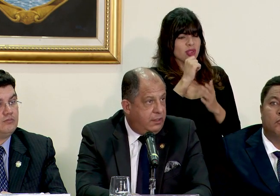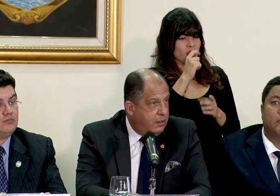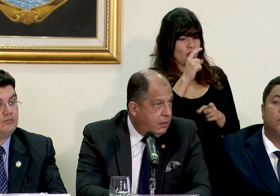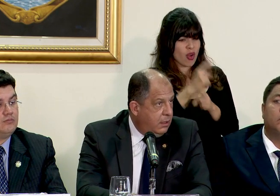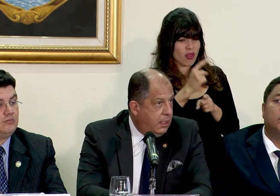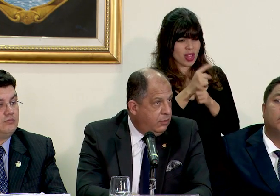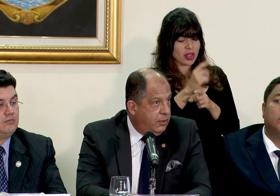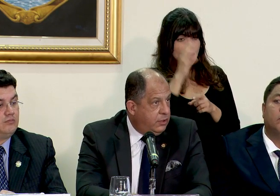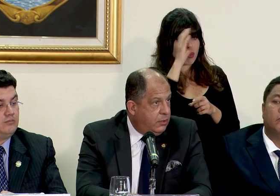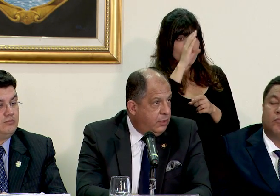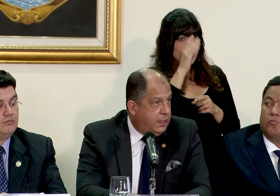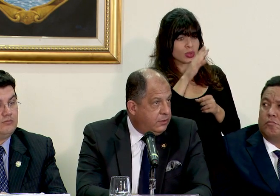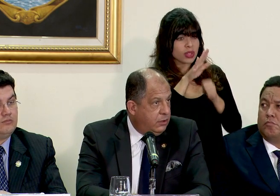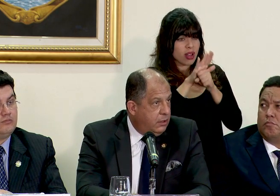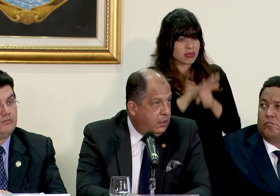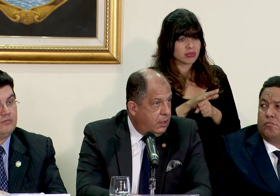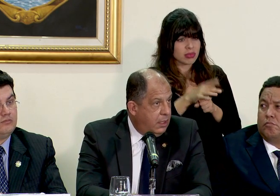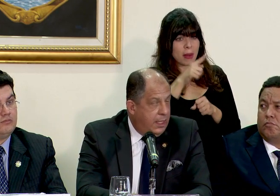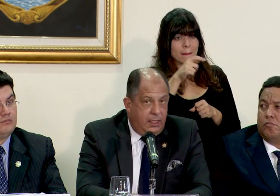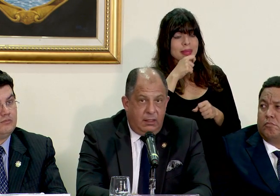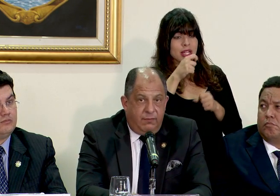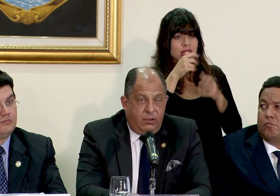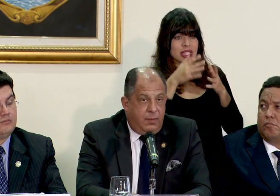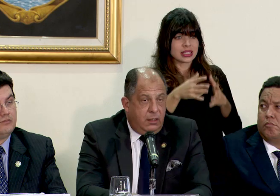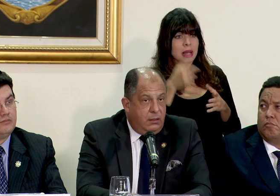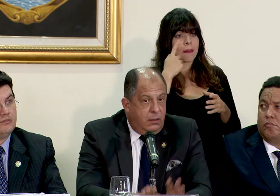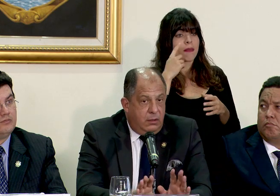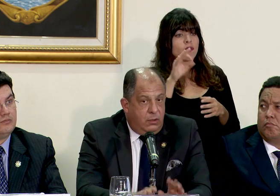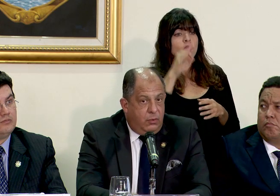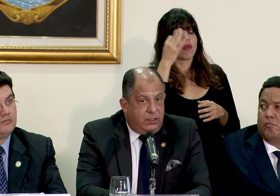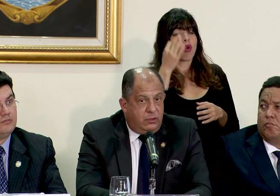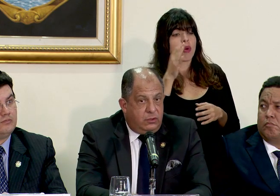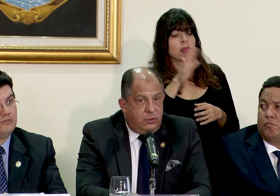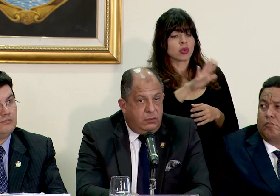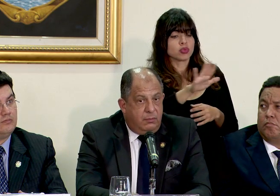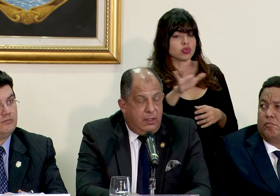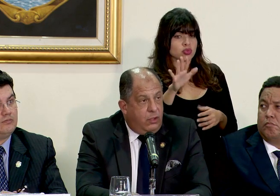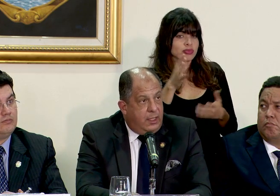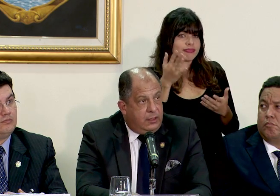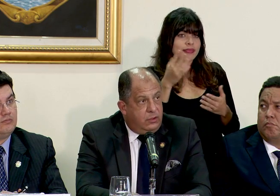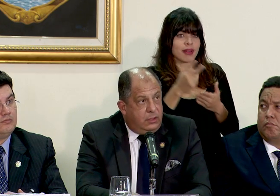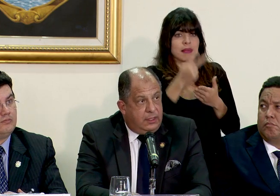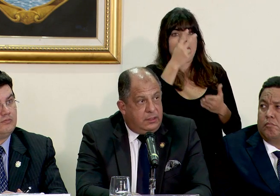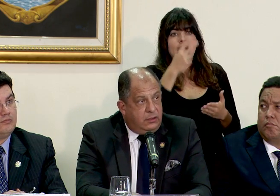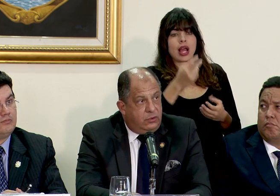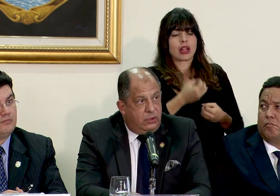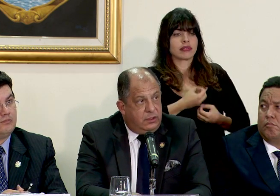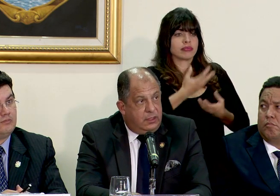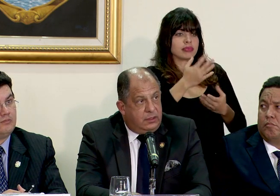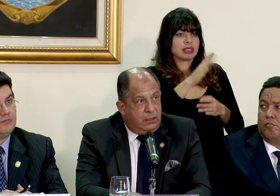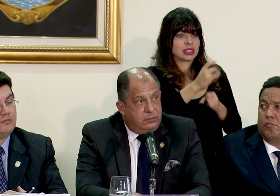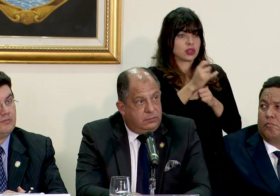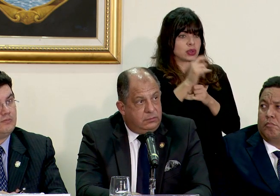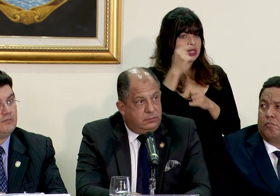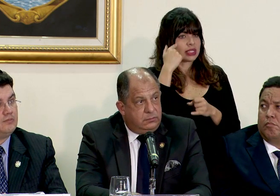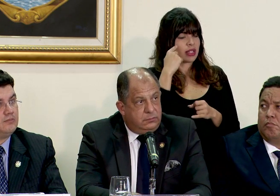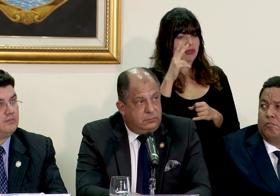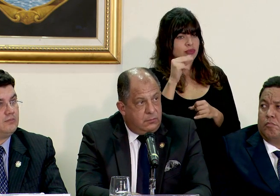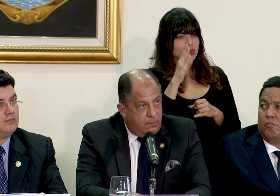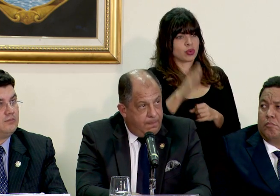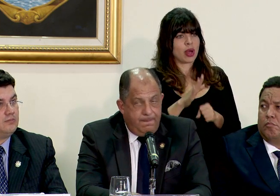inducir a los medios de comunicación en la forma como estos valoren la acción de las instituciones del Estado